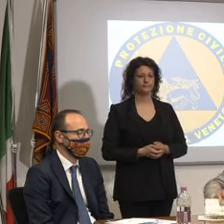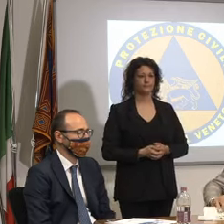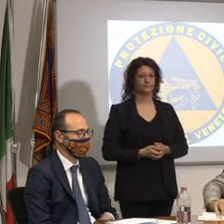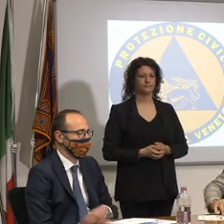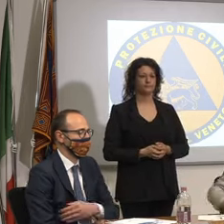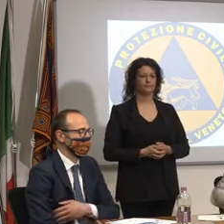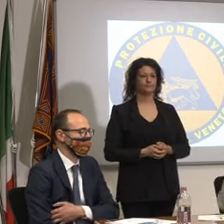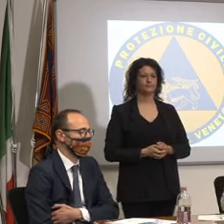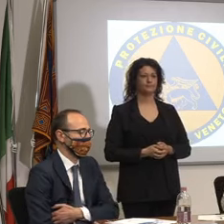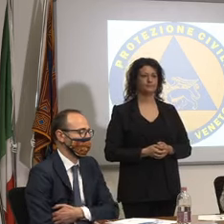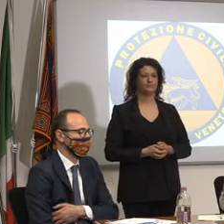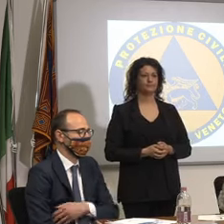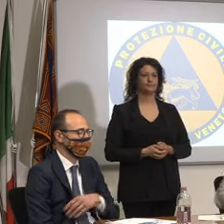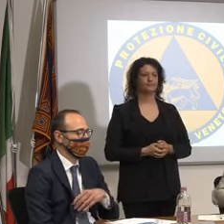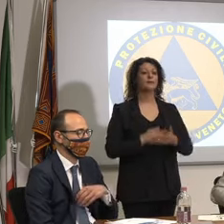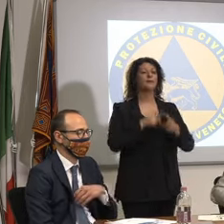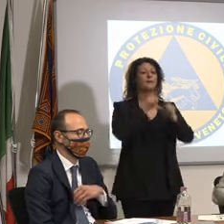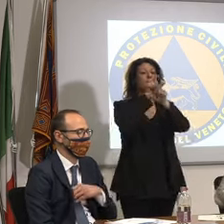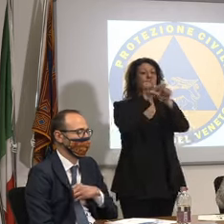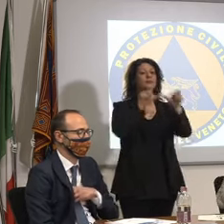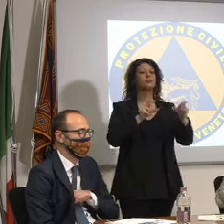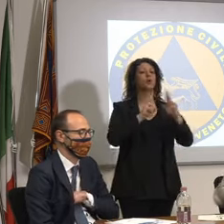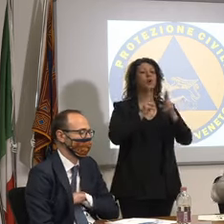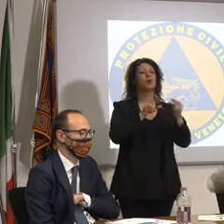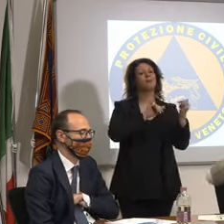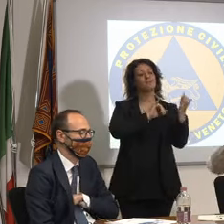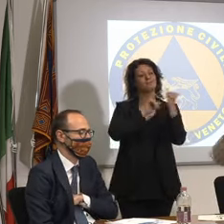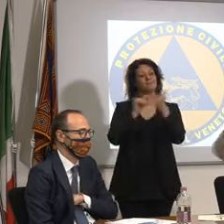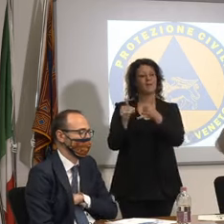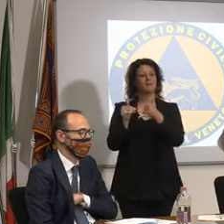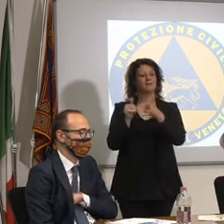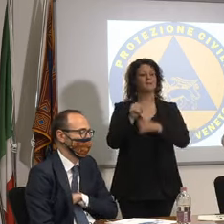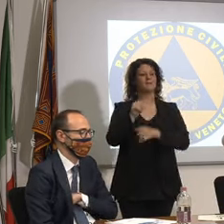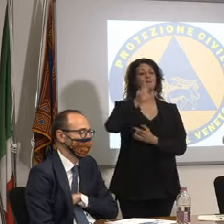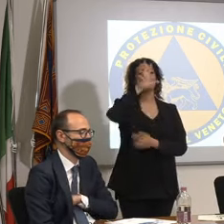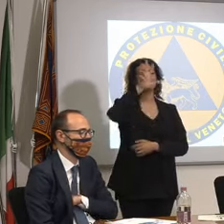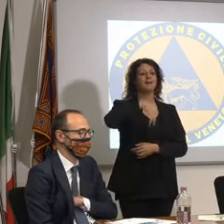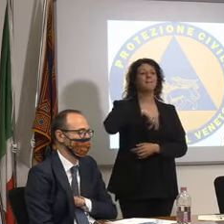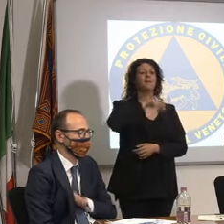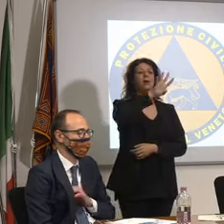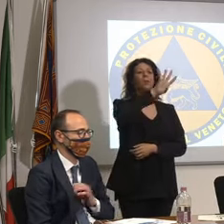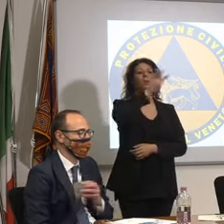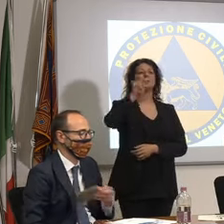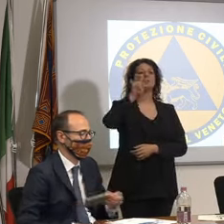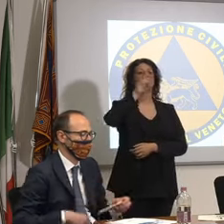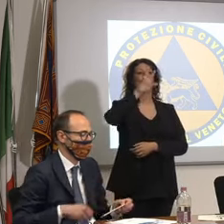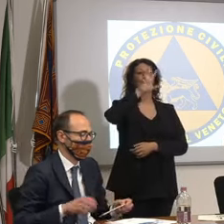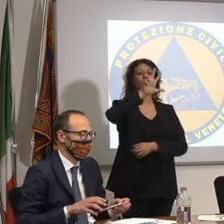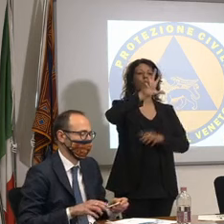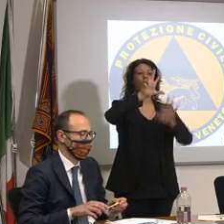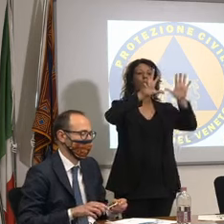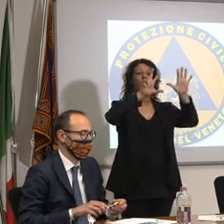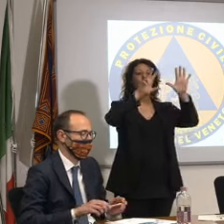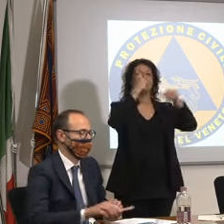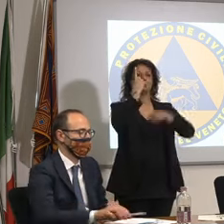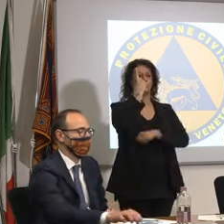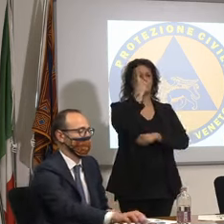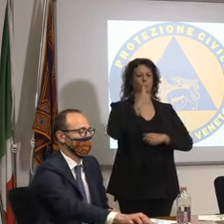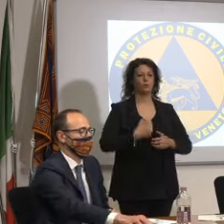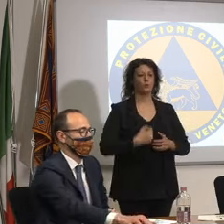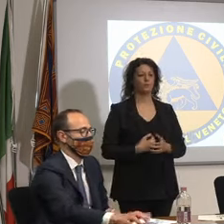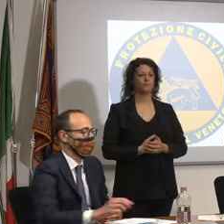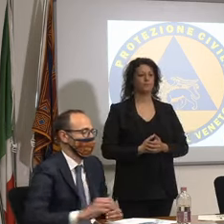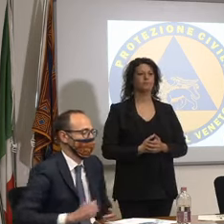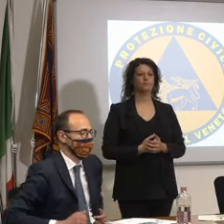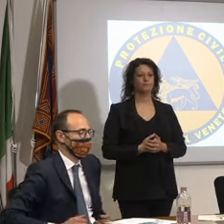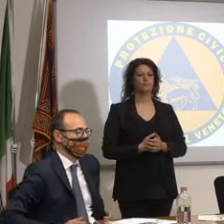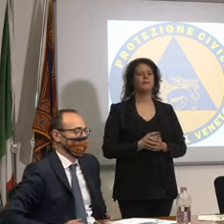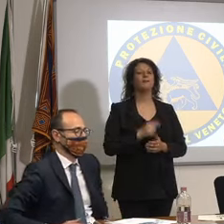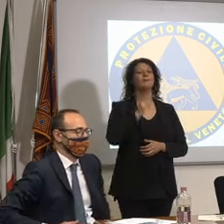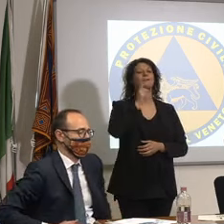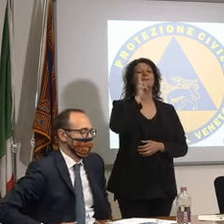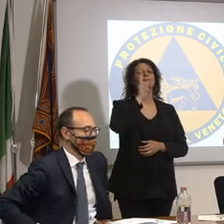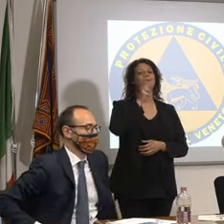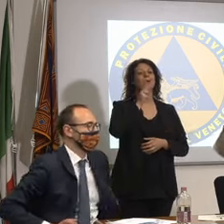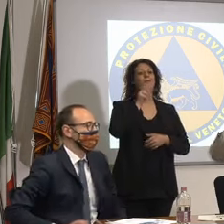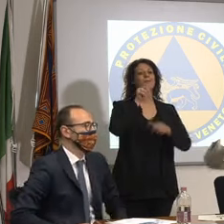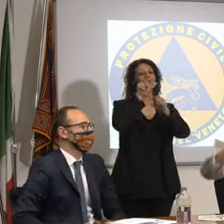i dimessi sono 3481 più 13